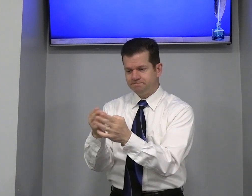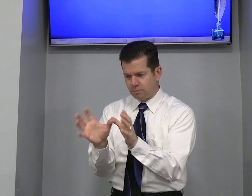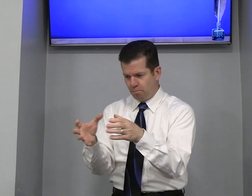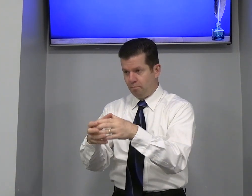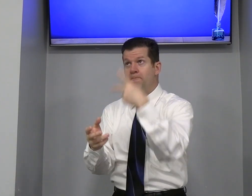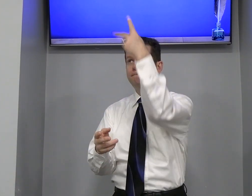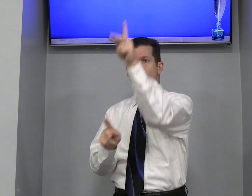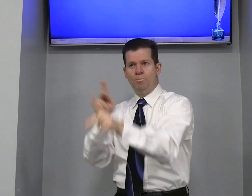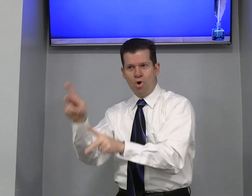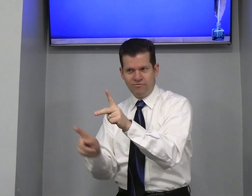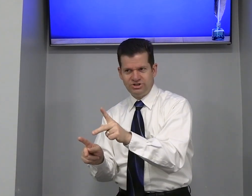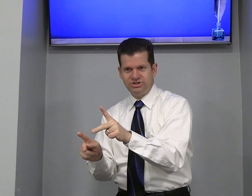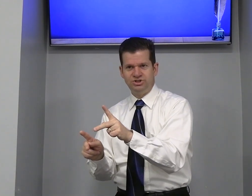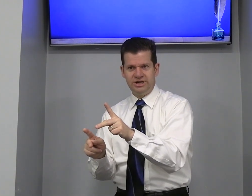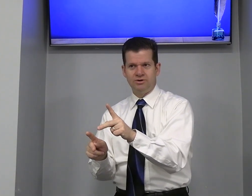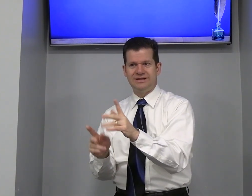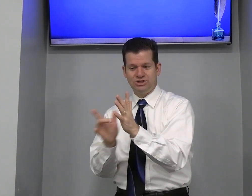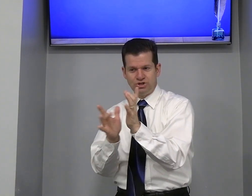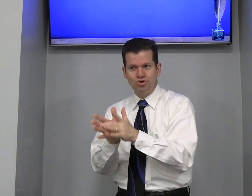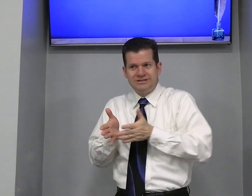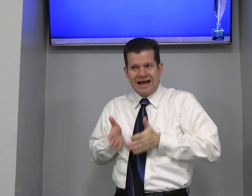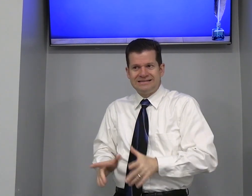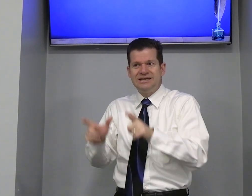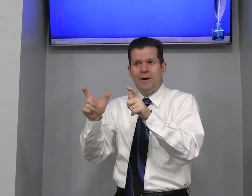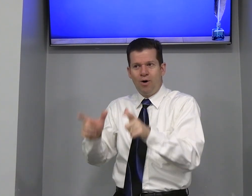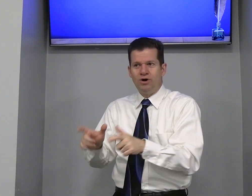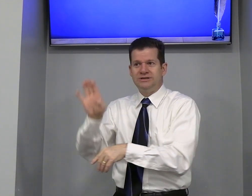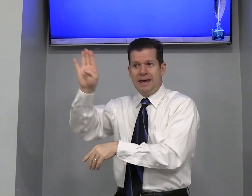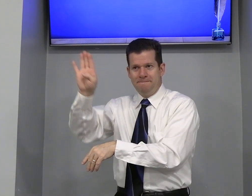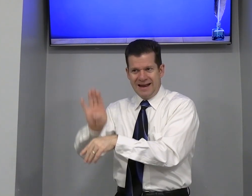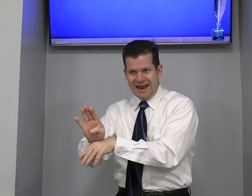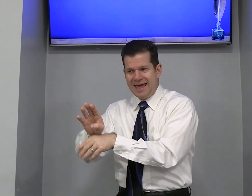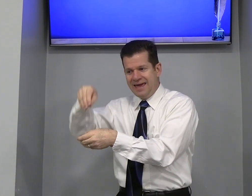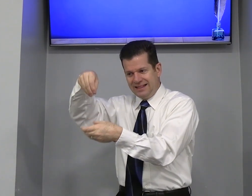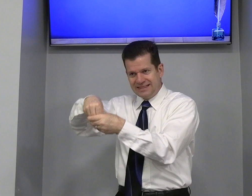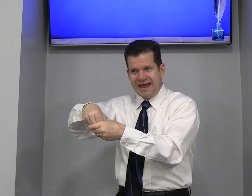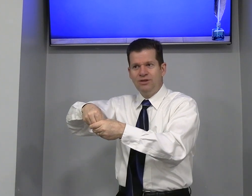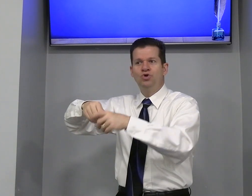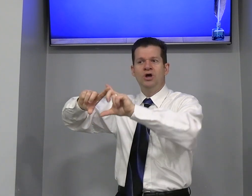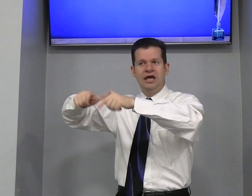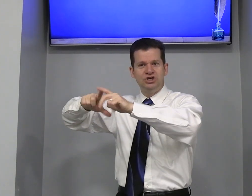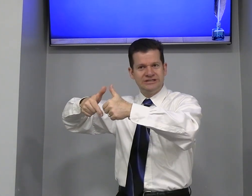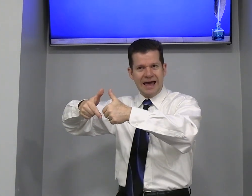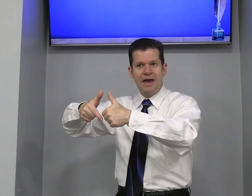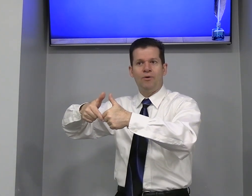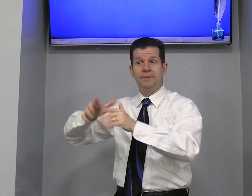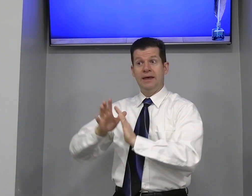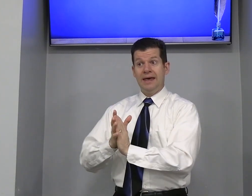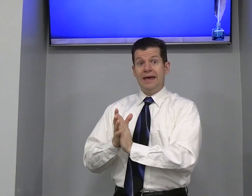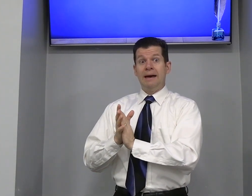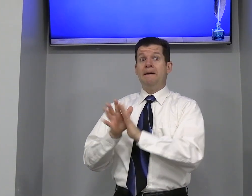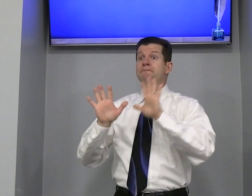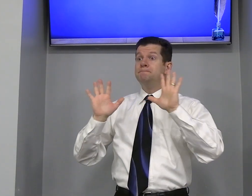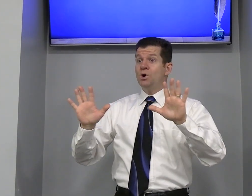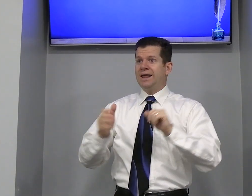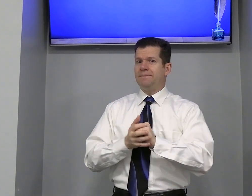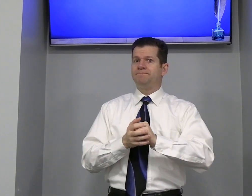O povo de Deus Jesus nasceu aonde? Belém Dentro Israel Porém